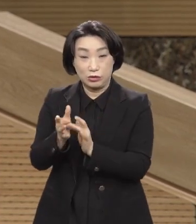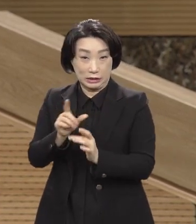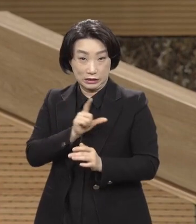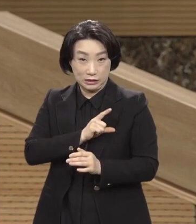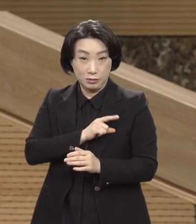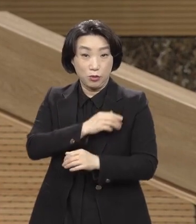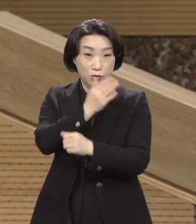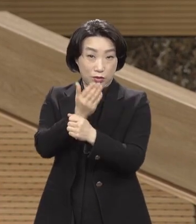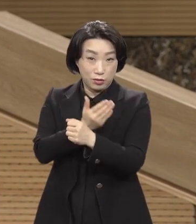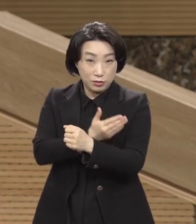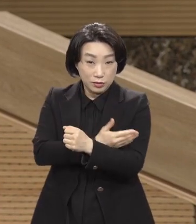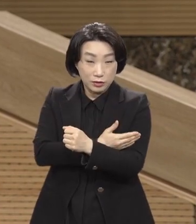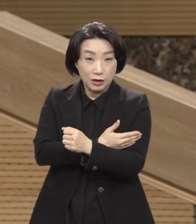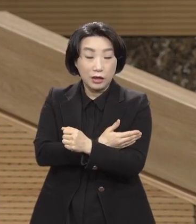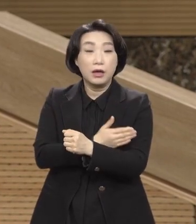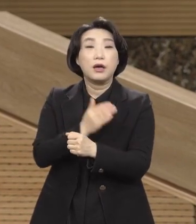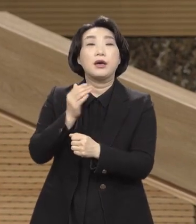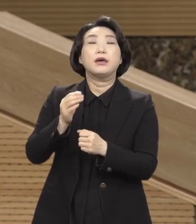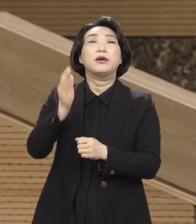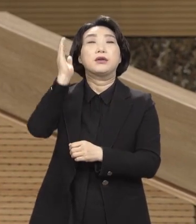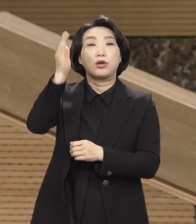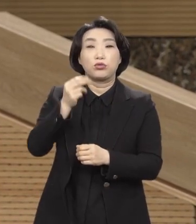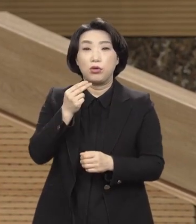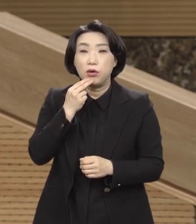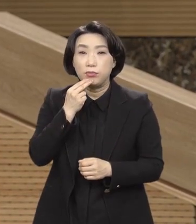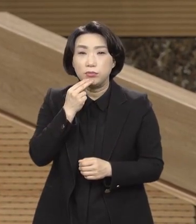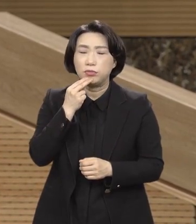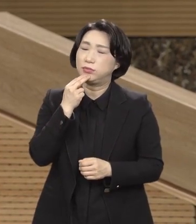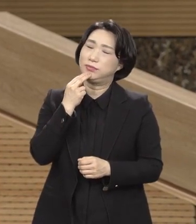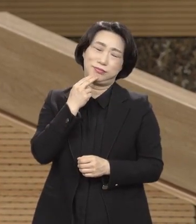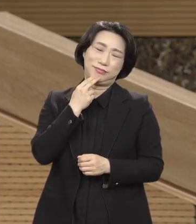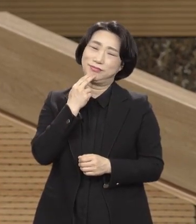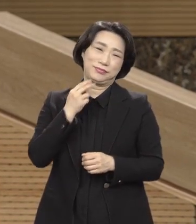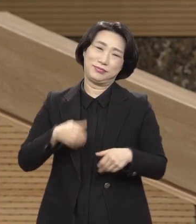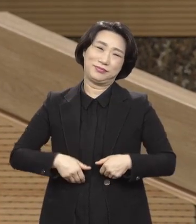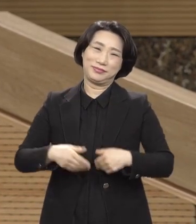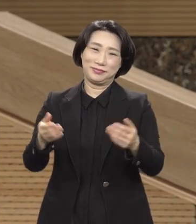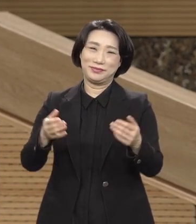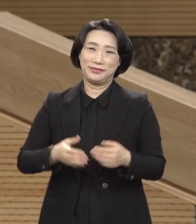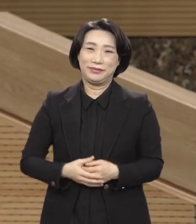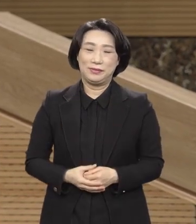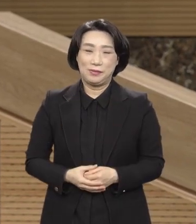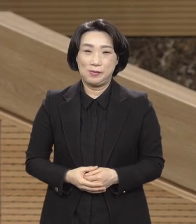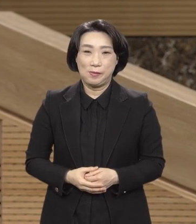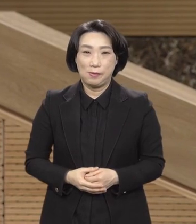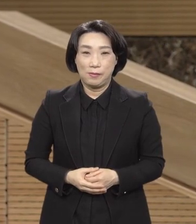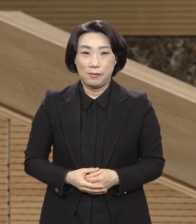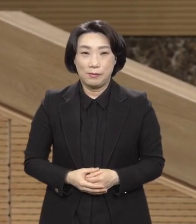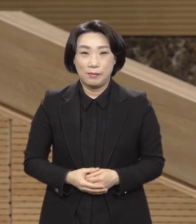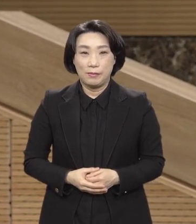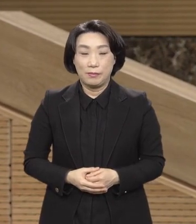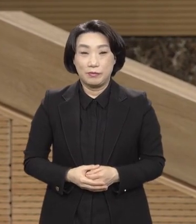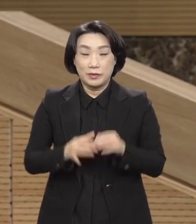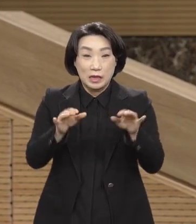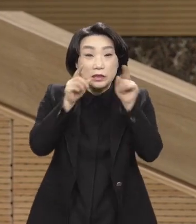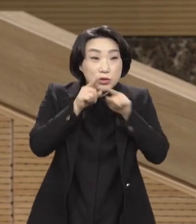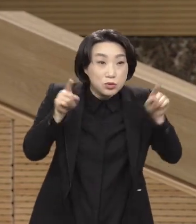권세에 대한 말씀이 없는 것은 아무 가치가 없어 아멘 지옥을 말하지 않는